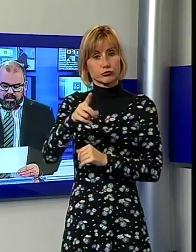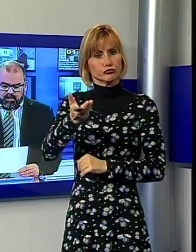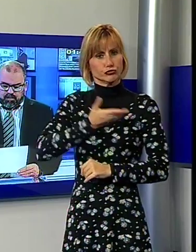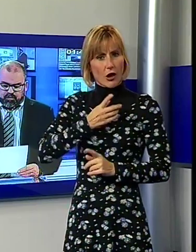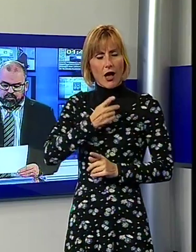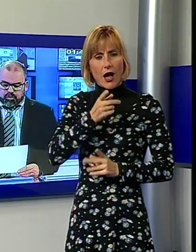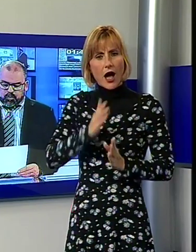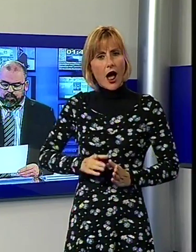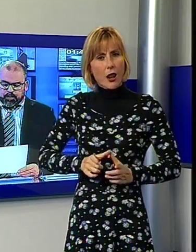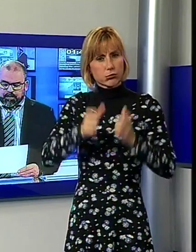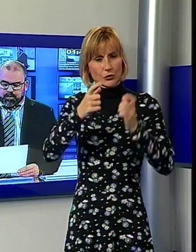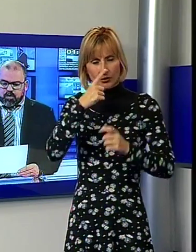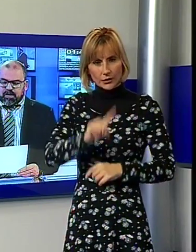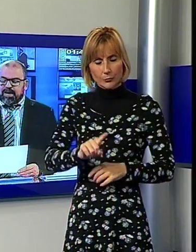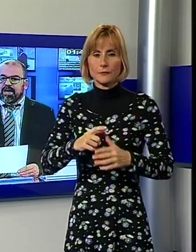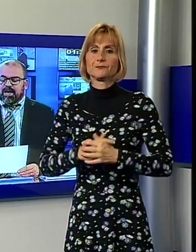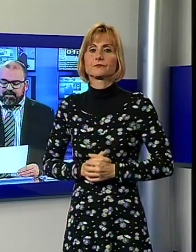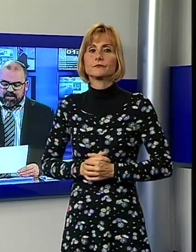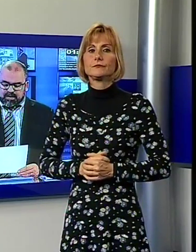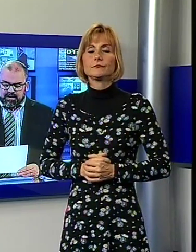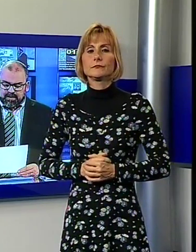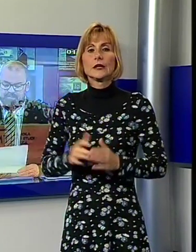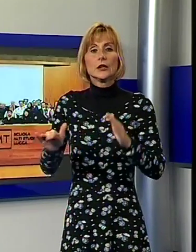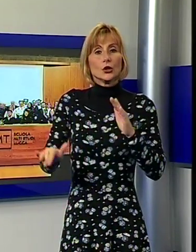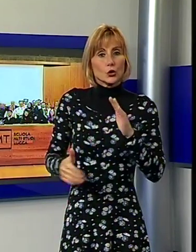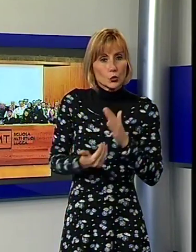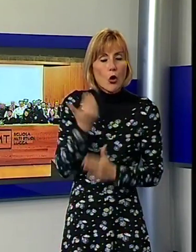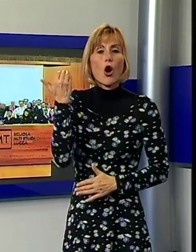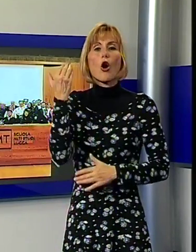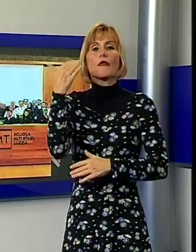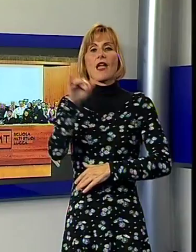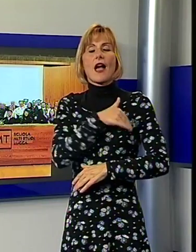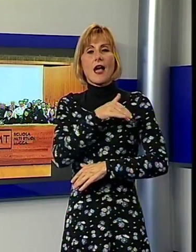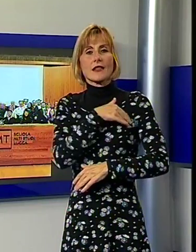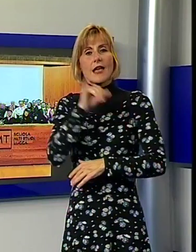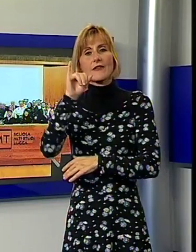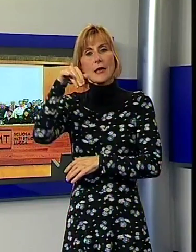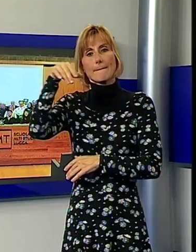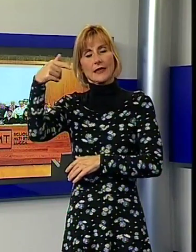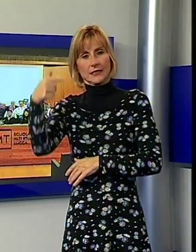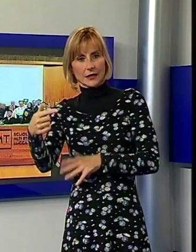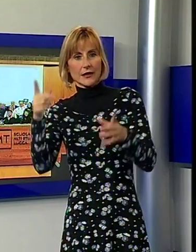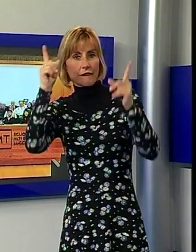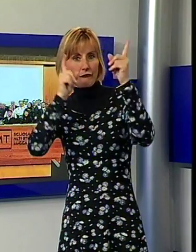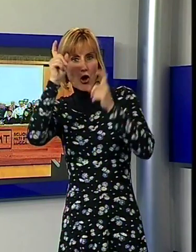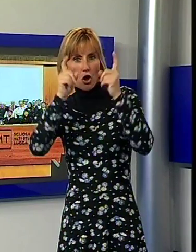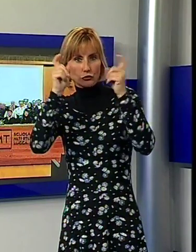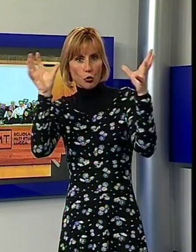Foto di gruppo per i nuovi allievi della Scuola Alti Studi MT, una cerimonia ufficiale che si è